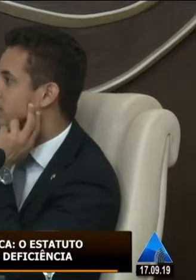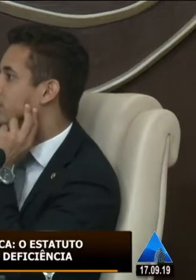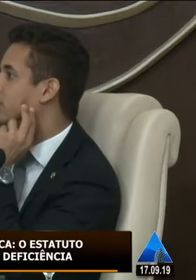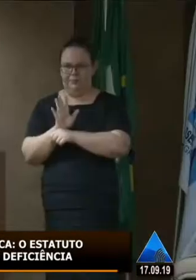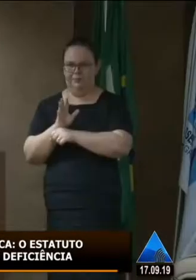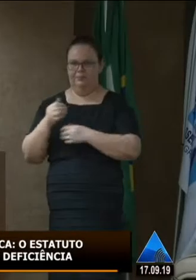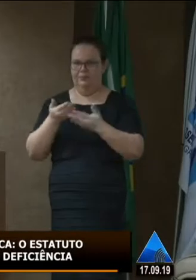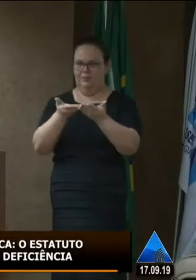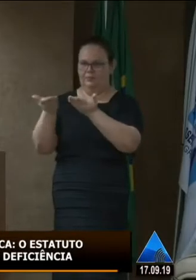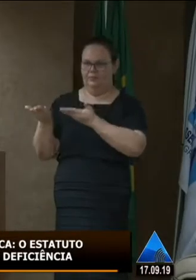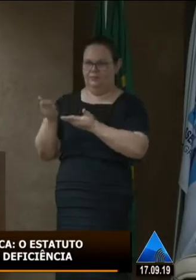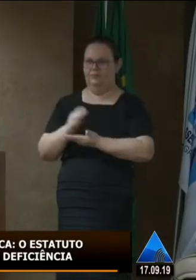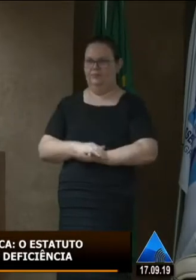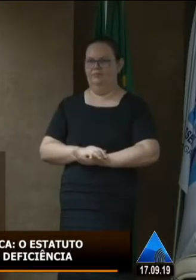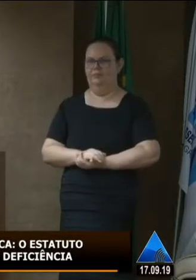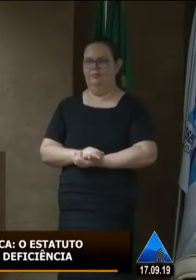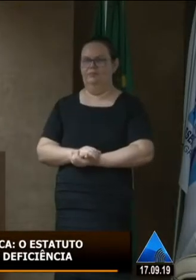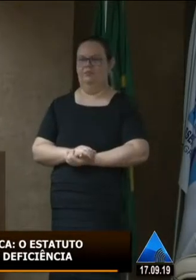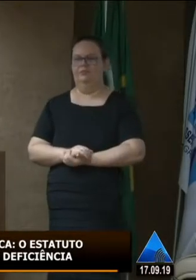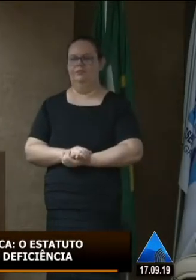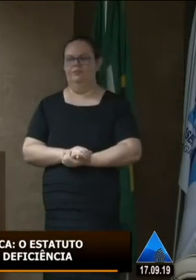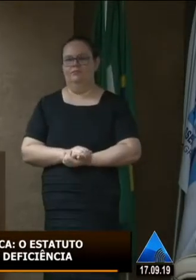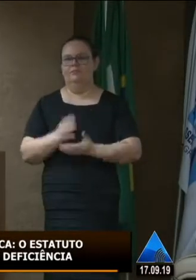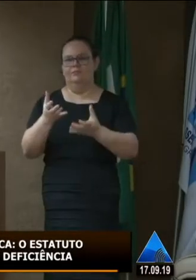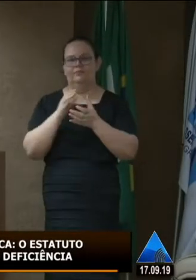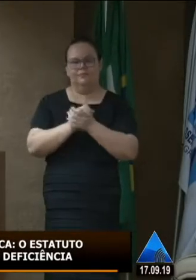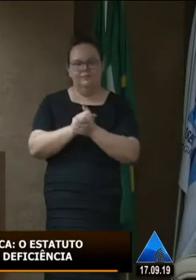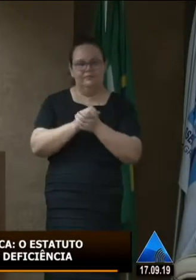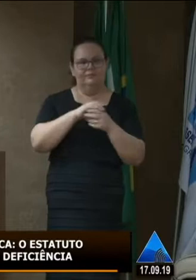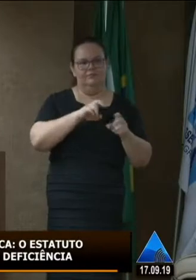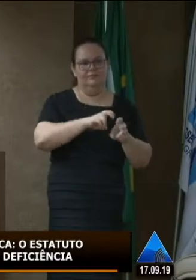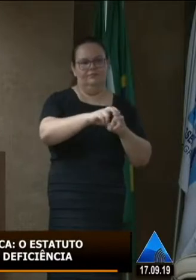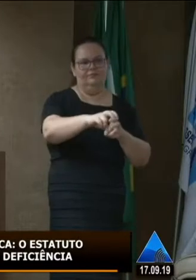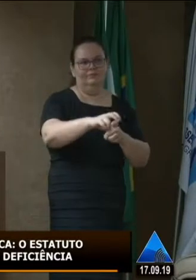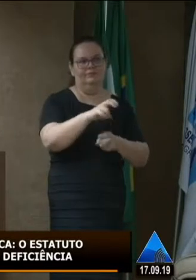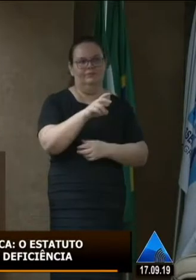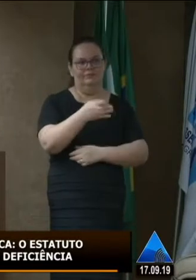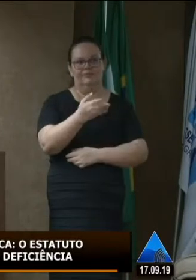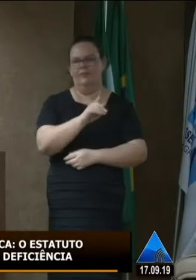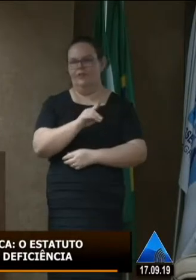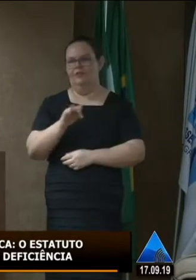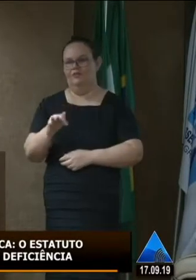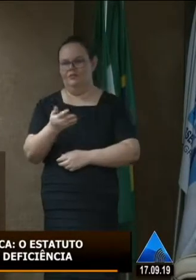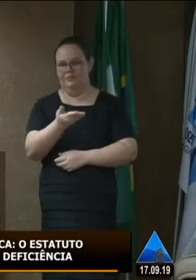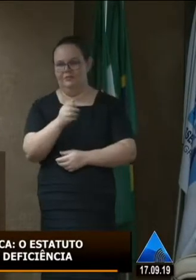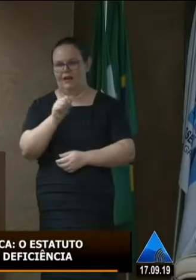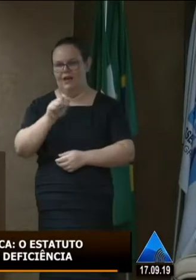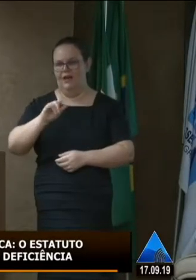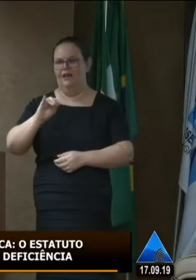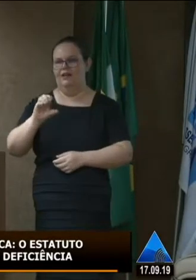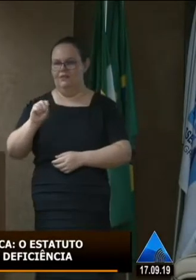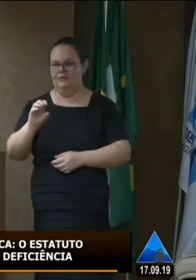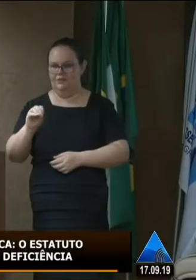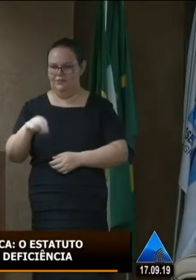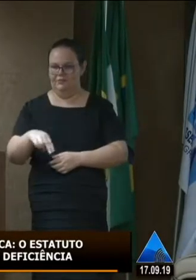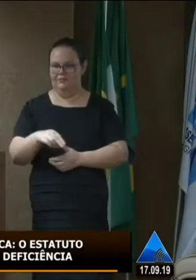todos e a todas os companheiros e companheiras quero cumprimentar a mesa na pessoa do deputado Alisson Bizerra pela brilhante